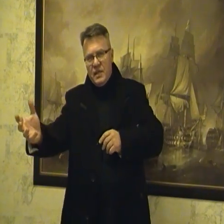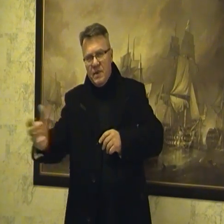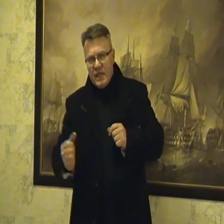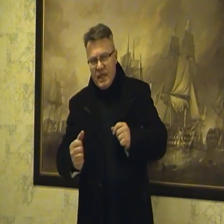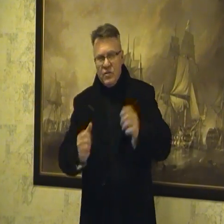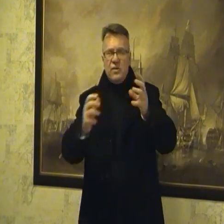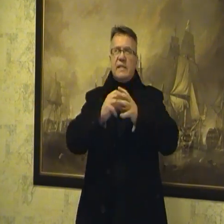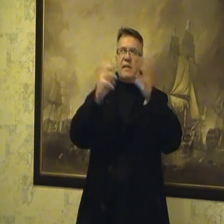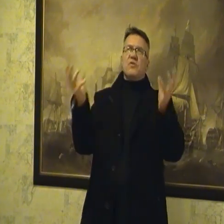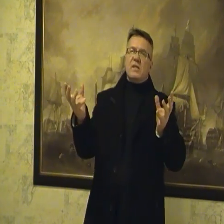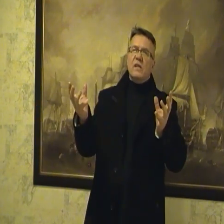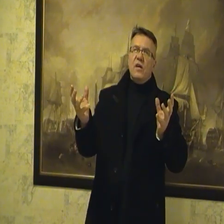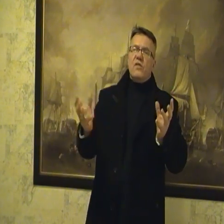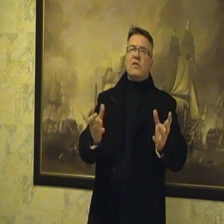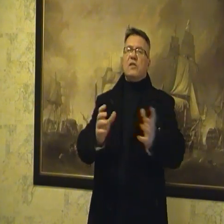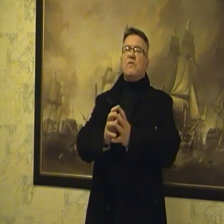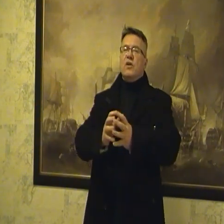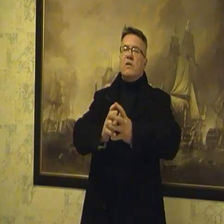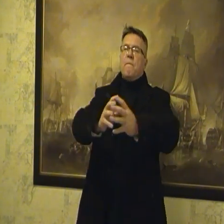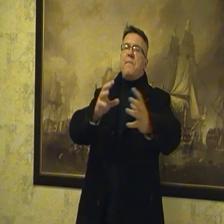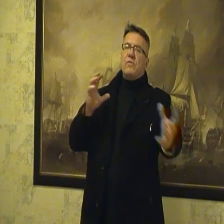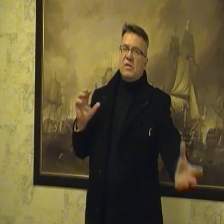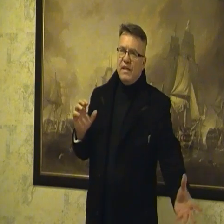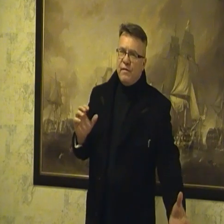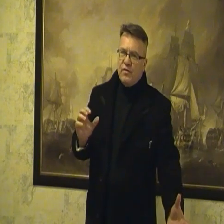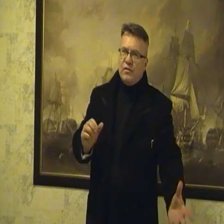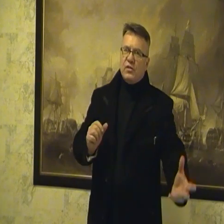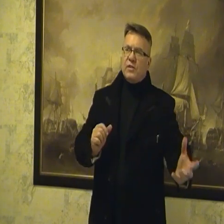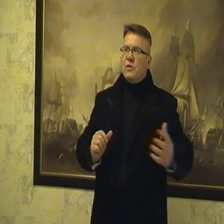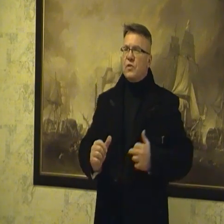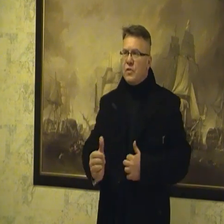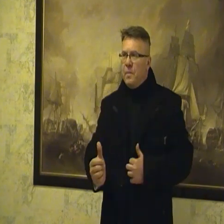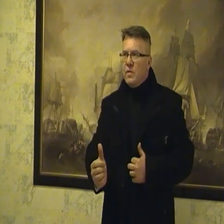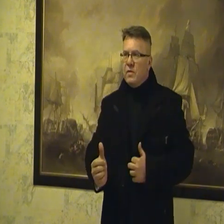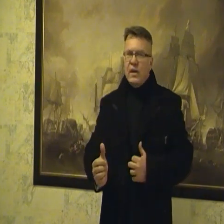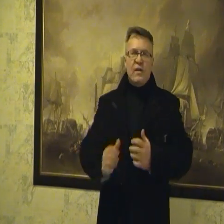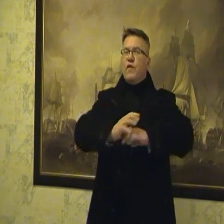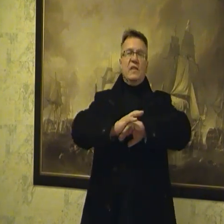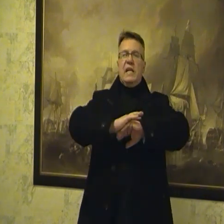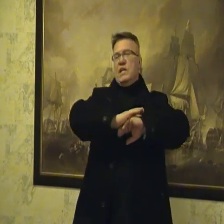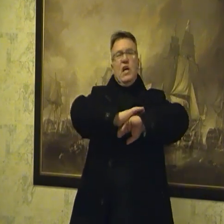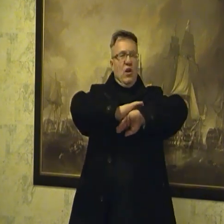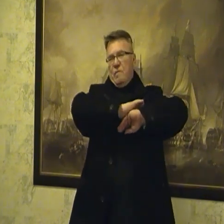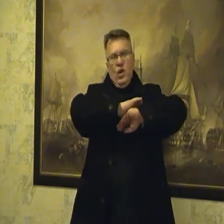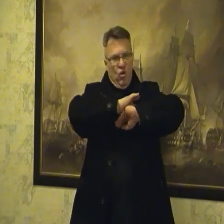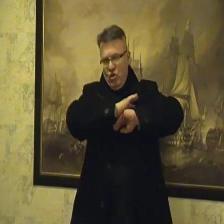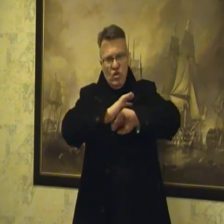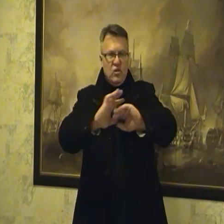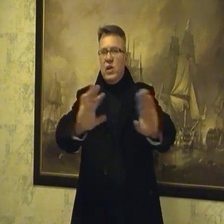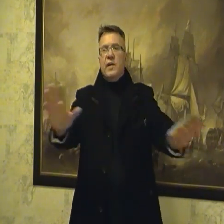Radia Maryja to się okazało, że on dostał pełno telefonów co z polską ropą. Oficjalnie ropa nie iść, nie